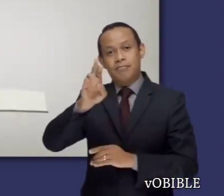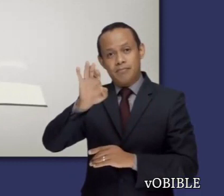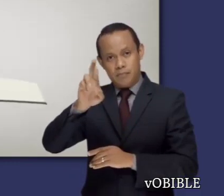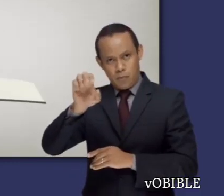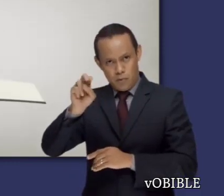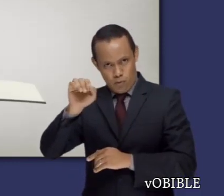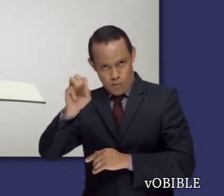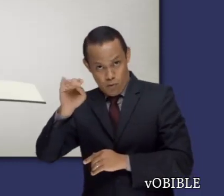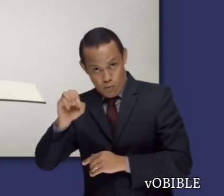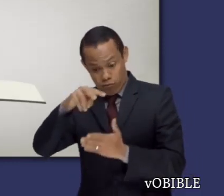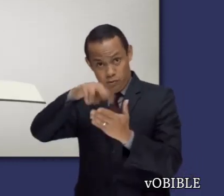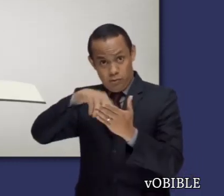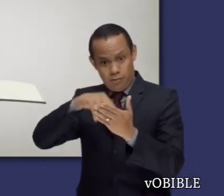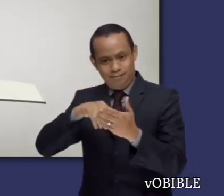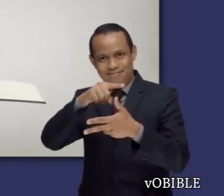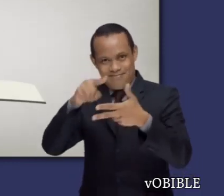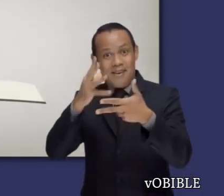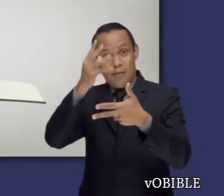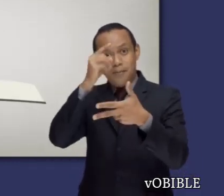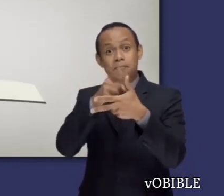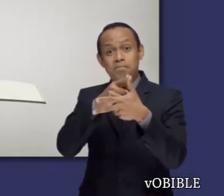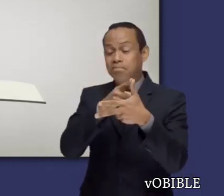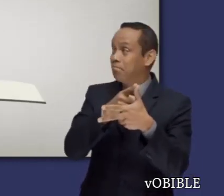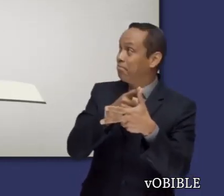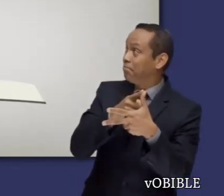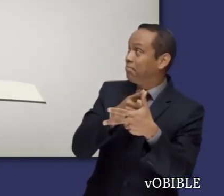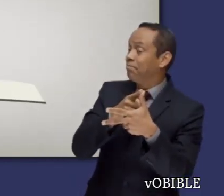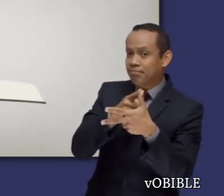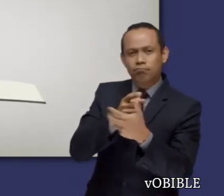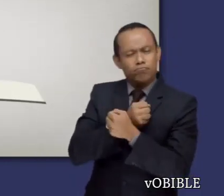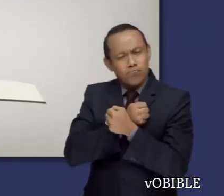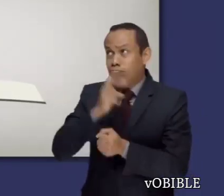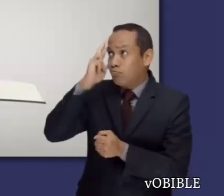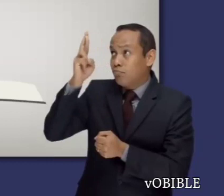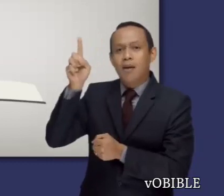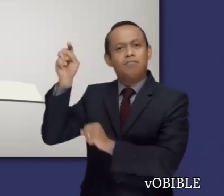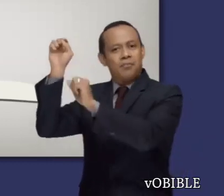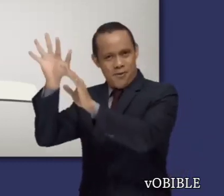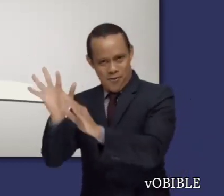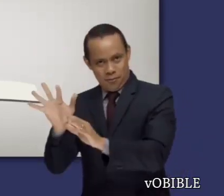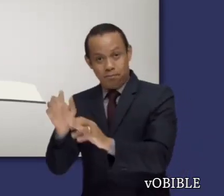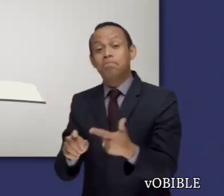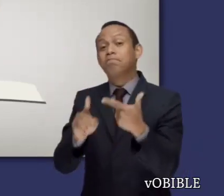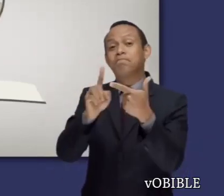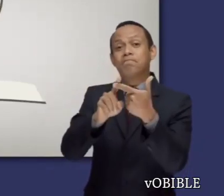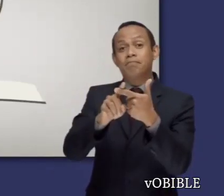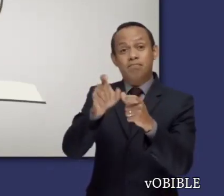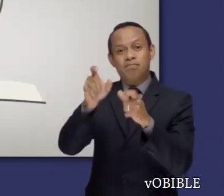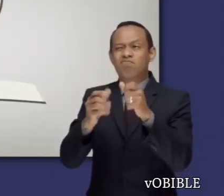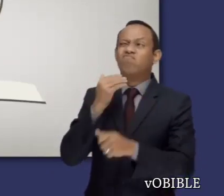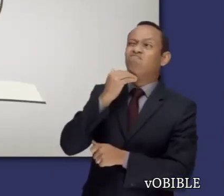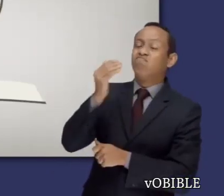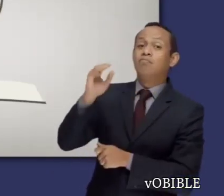Cuando lea el libro de Deuteronomio, fíjese en que Jehová bendice a quienes lo aman, pero les quita su